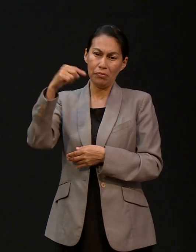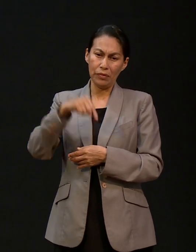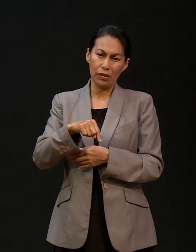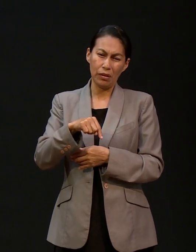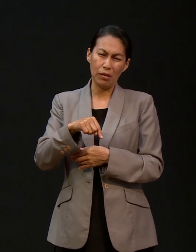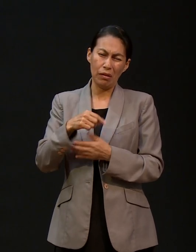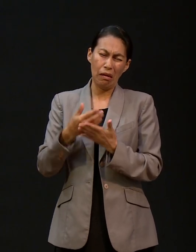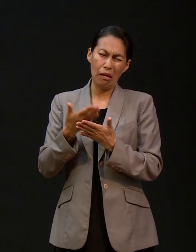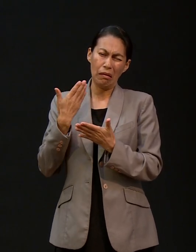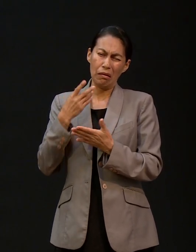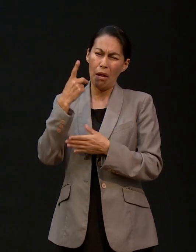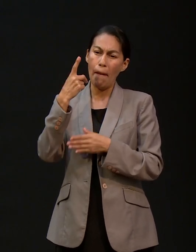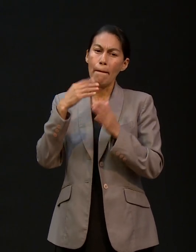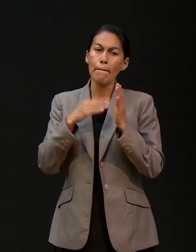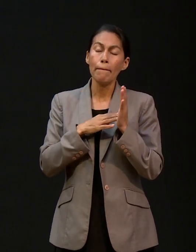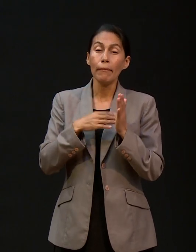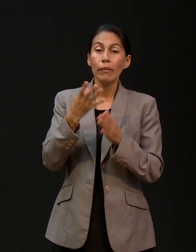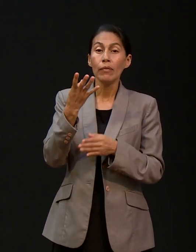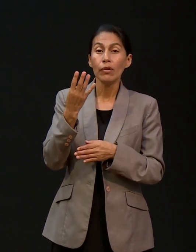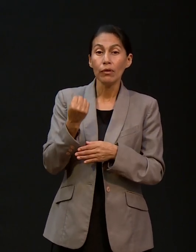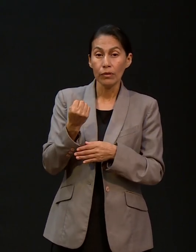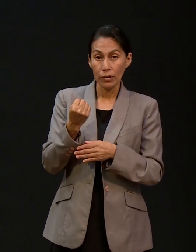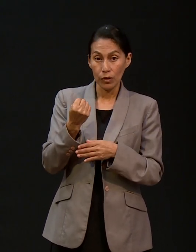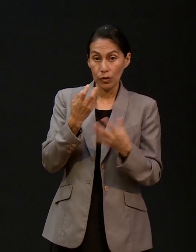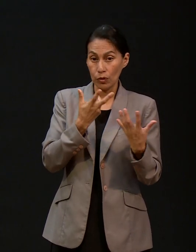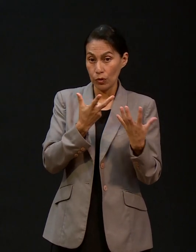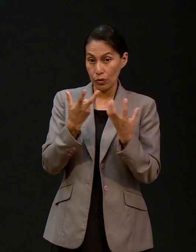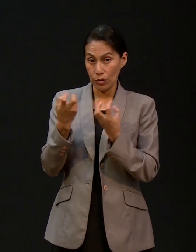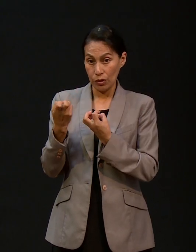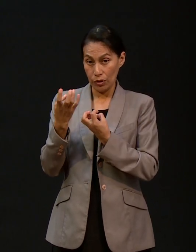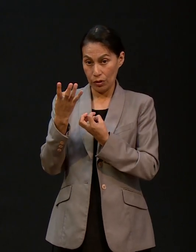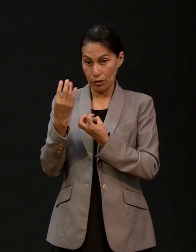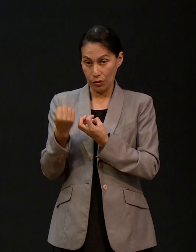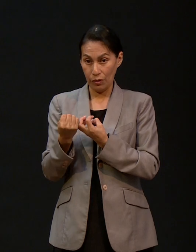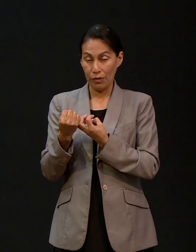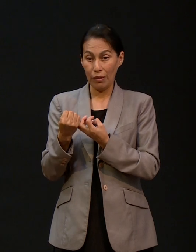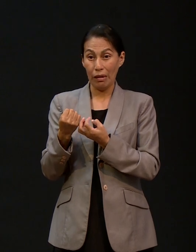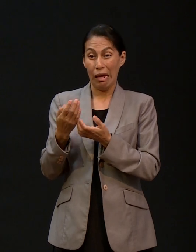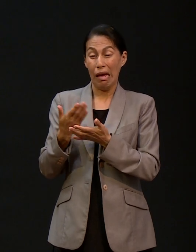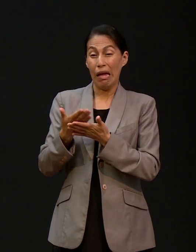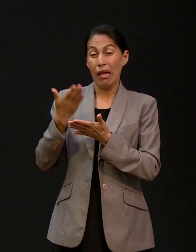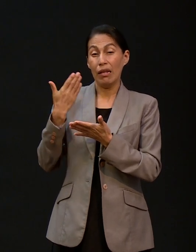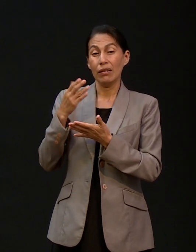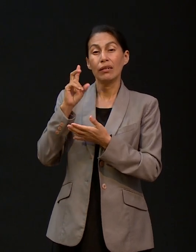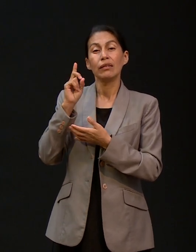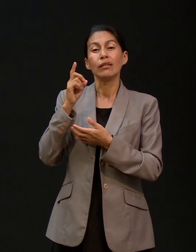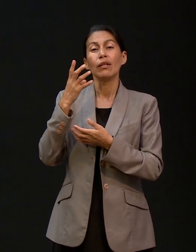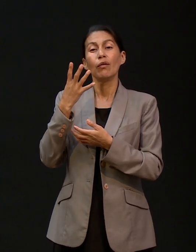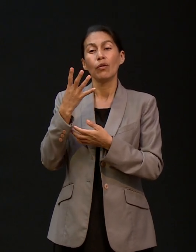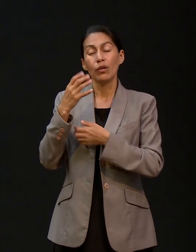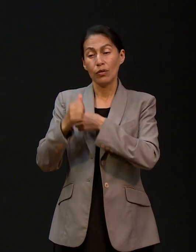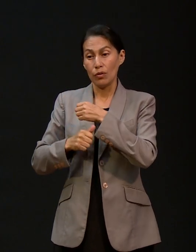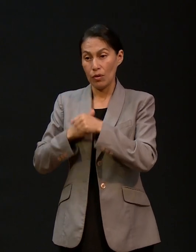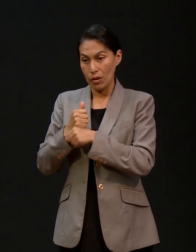soltero, en el año del 1989, por allá en febrero. Ya van a ser 34 años